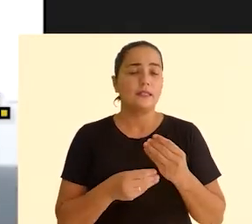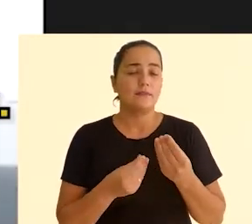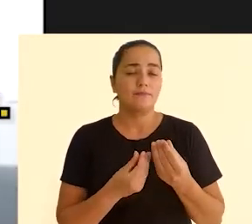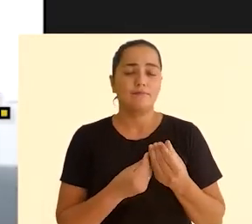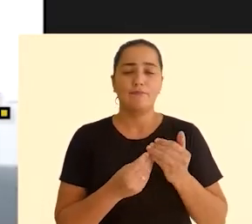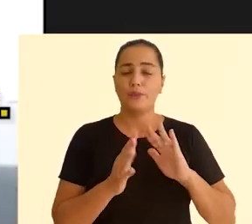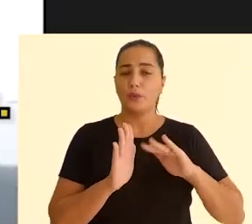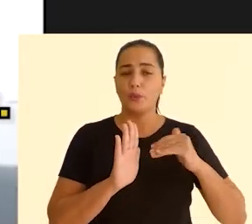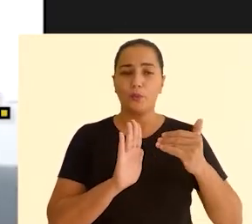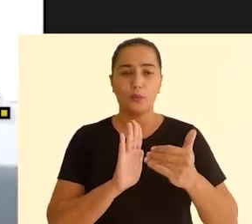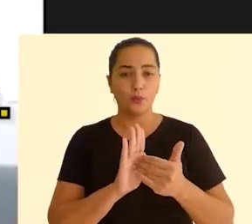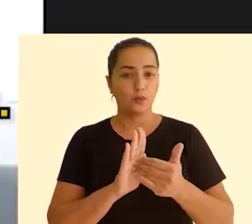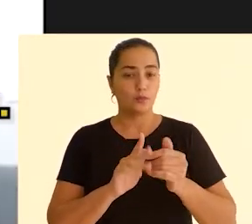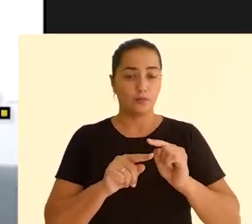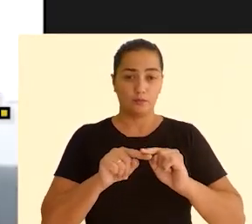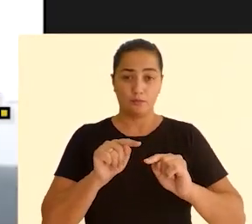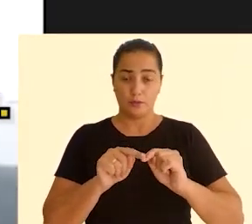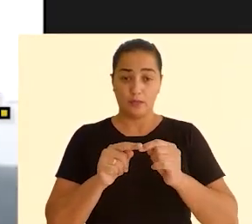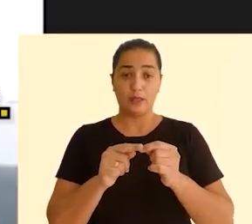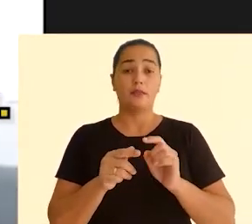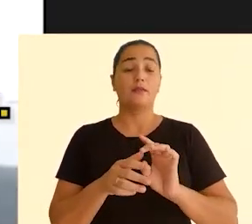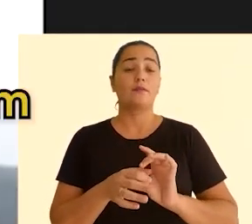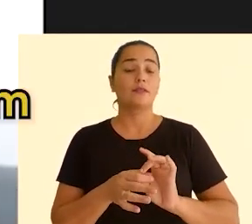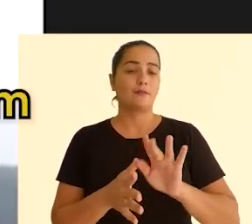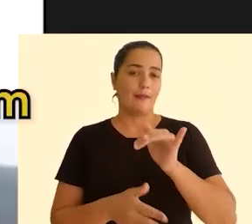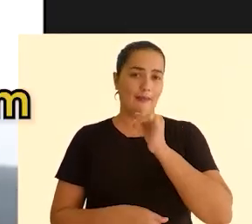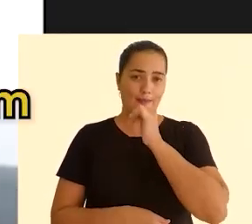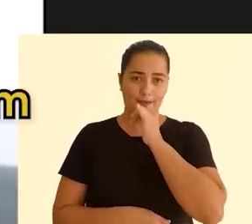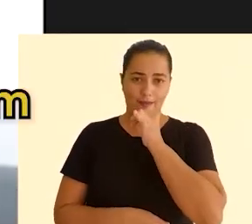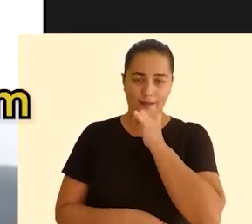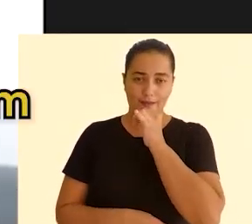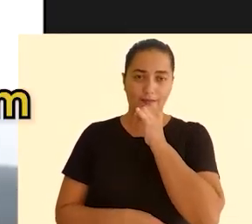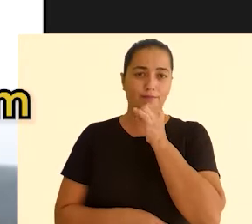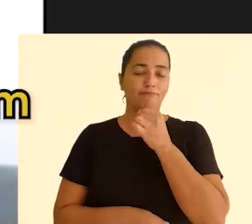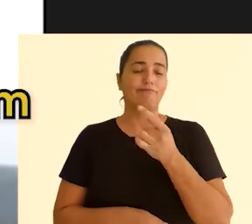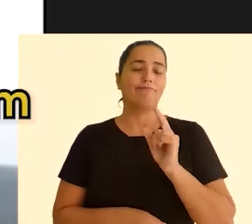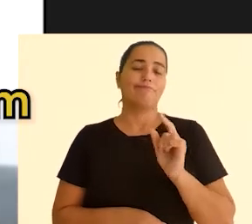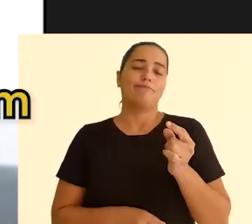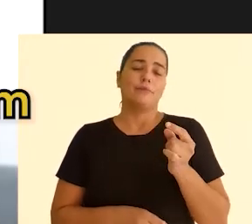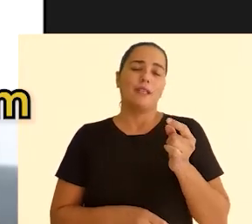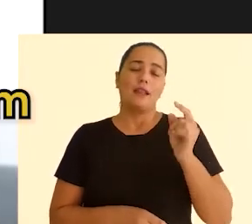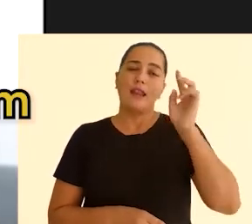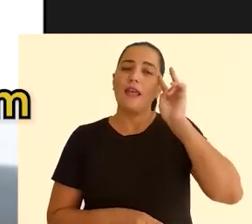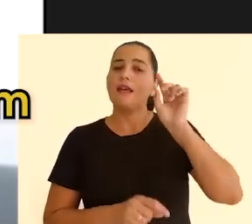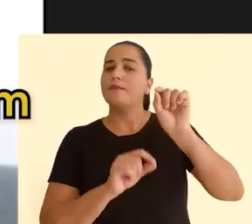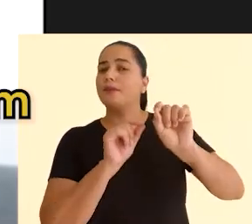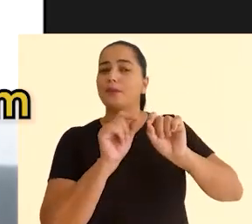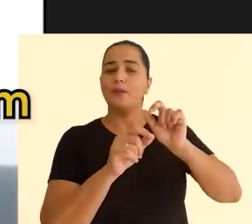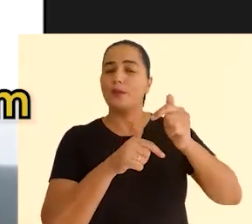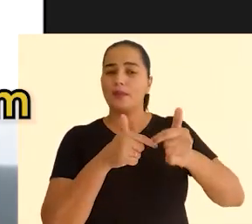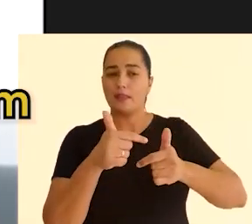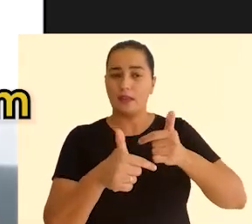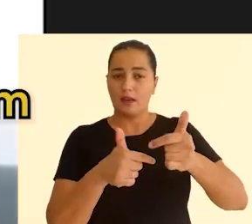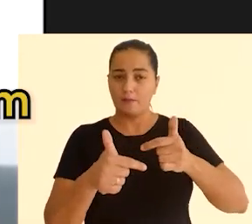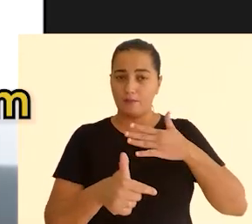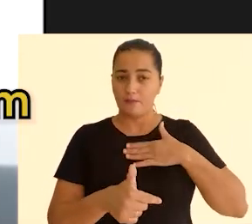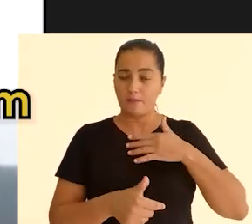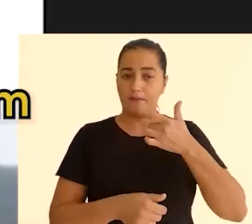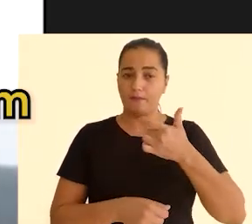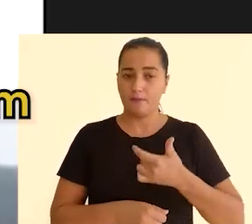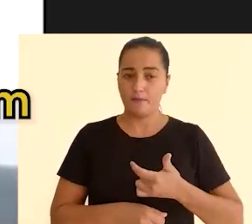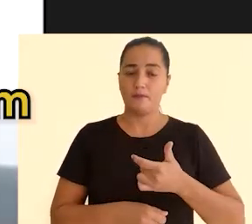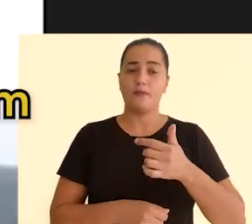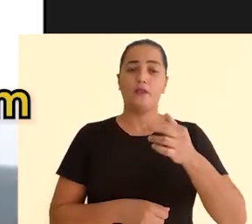os produtos que estão sendo disponibilizados. por exemplo, fazendo um recorte, eu trabalho também